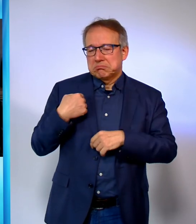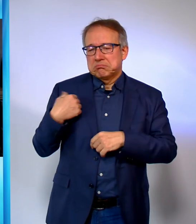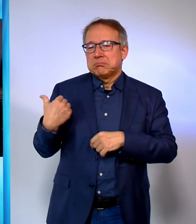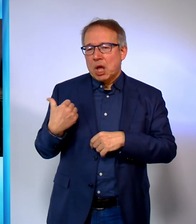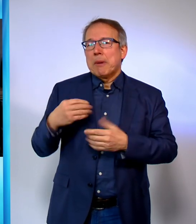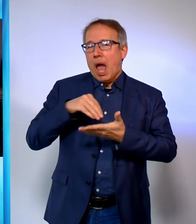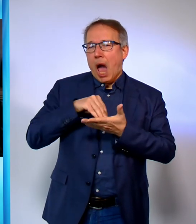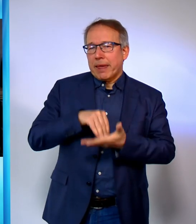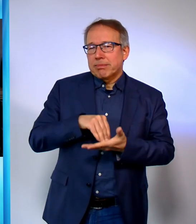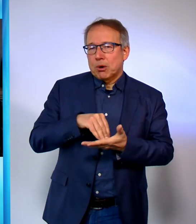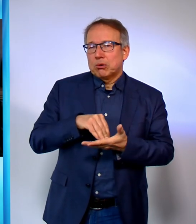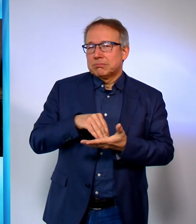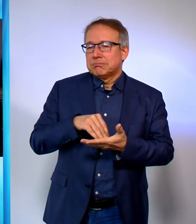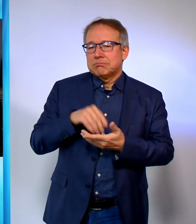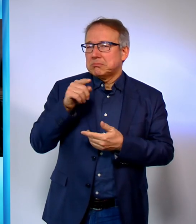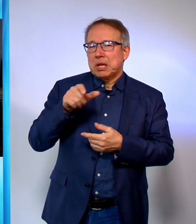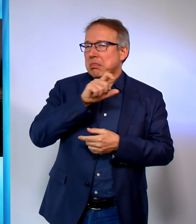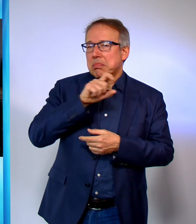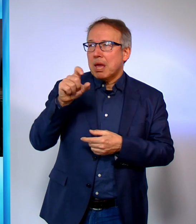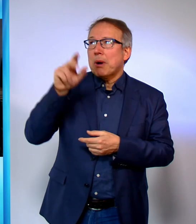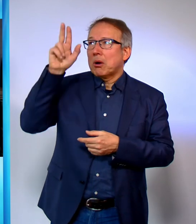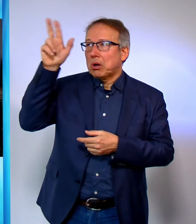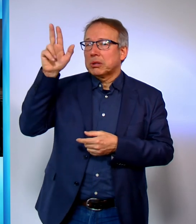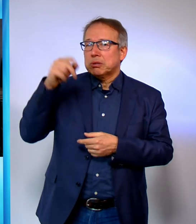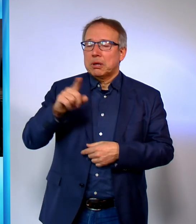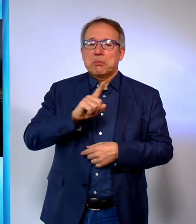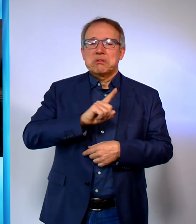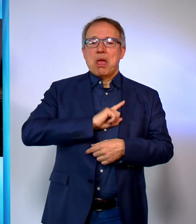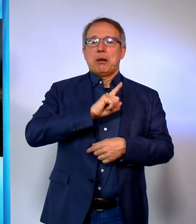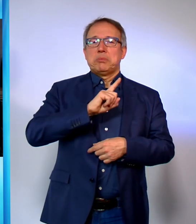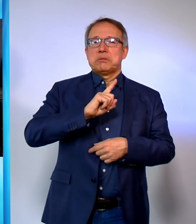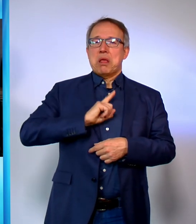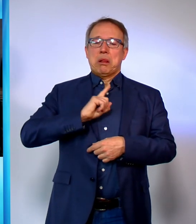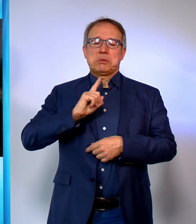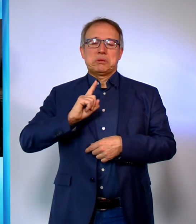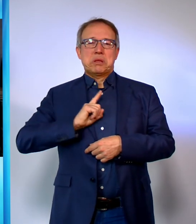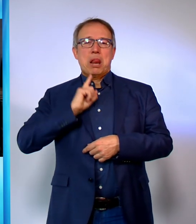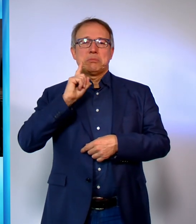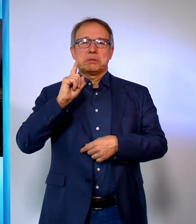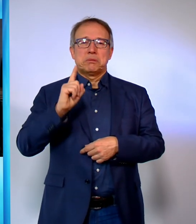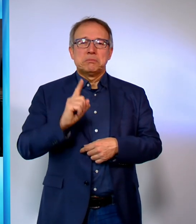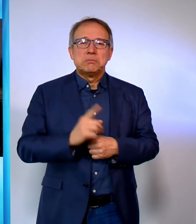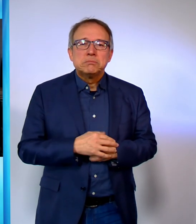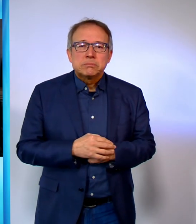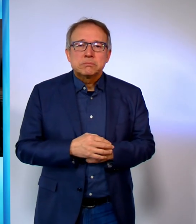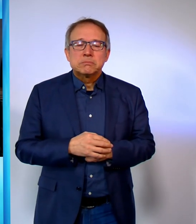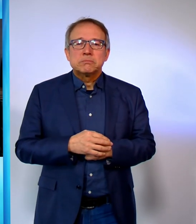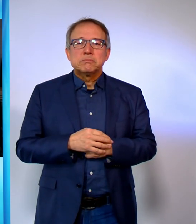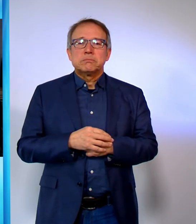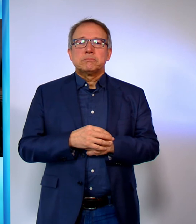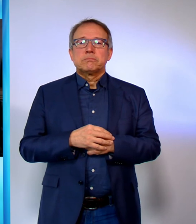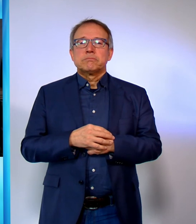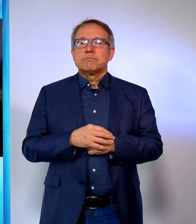Eindruck, dass es weniger um Gott geht als vielmehr um uns selbst. Nach dem Motto, jeder ist sich selbst der